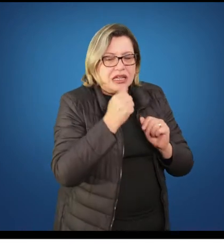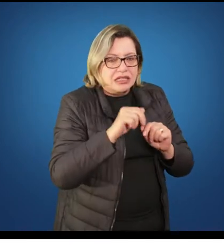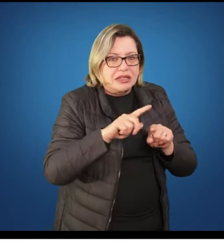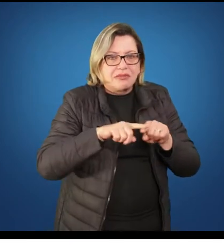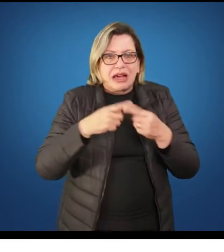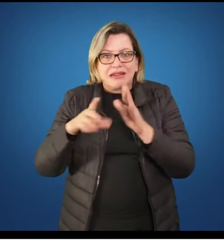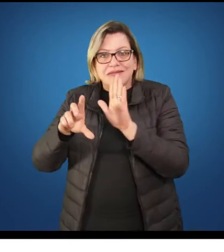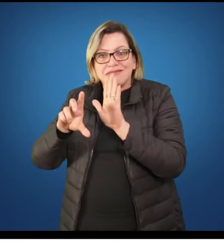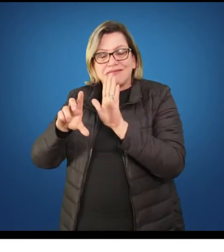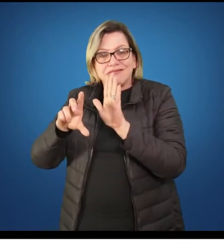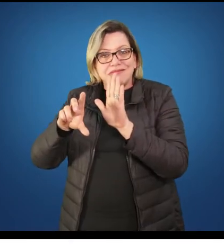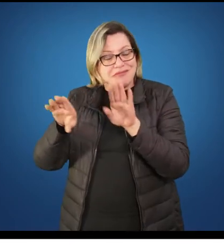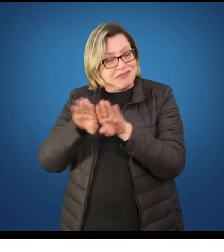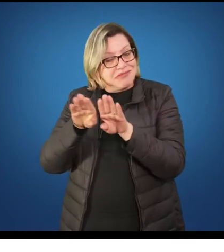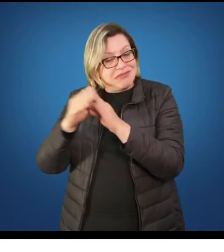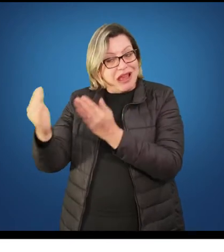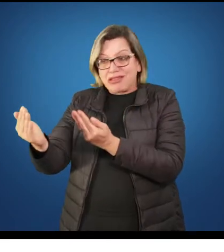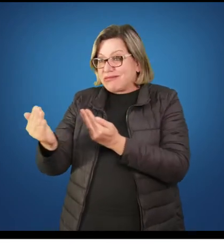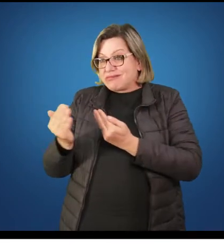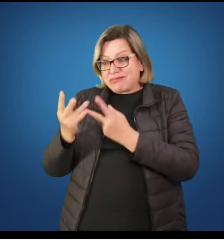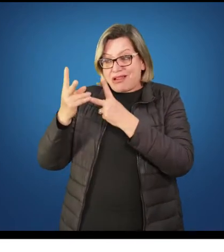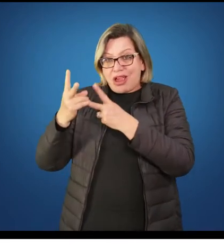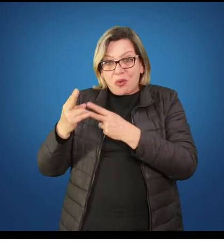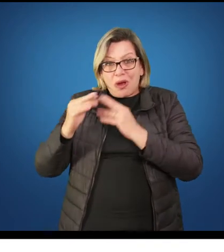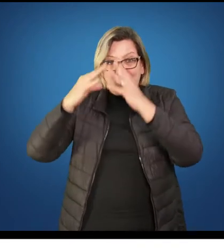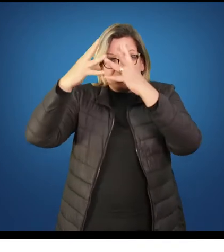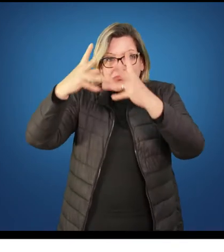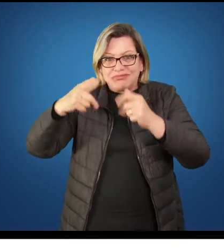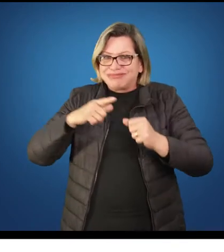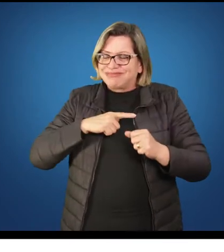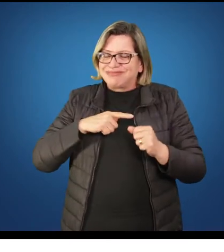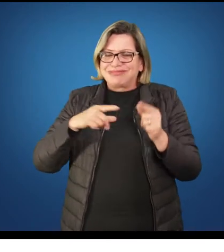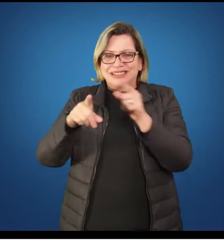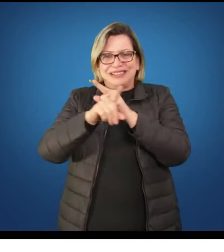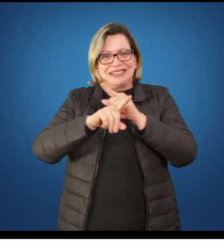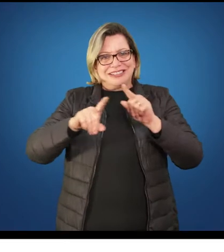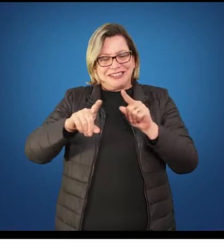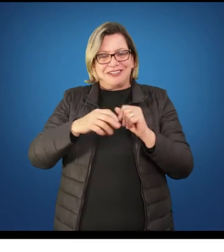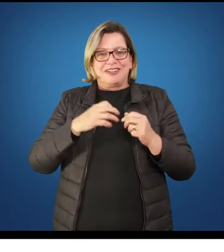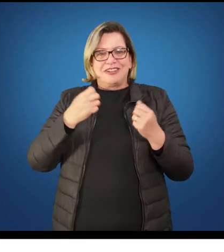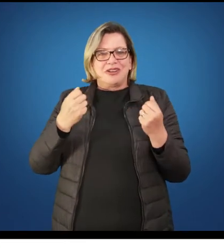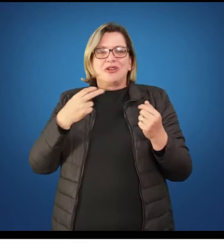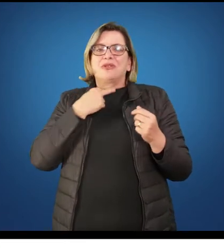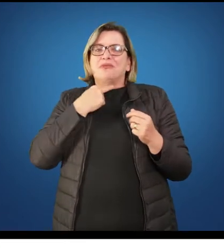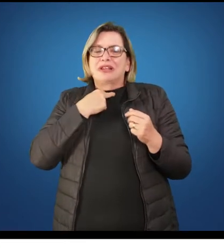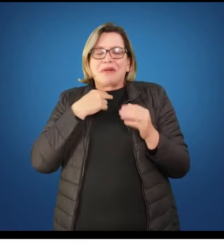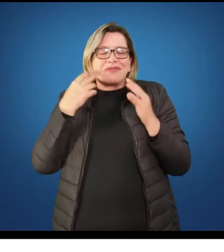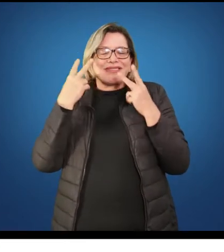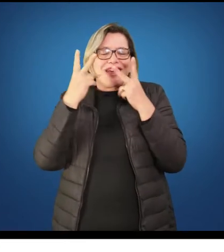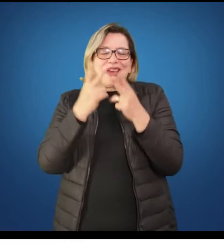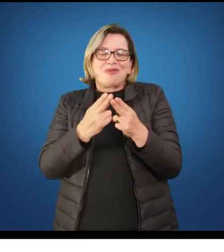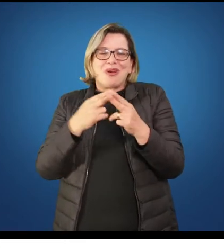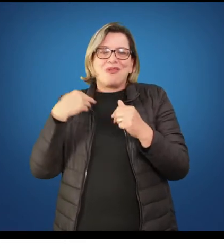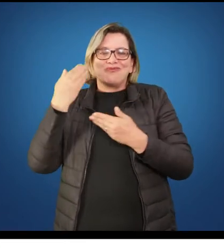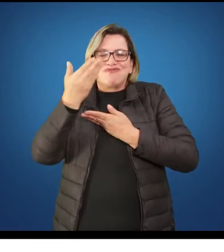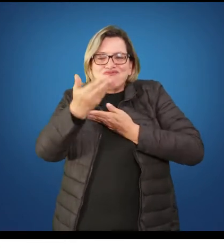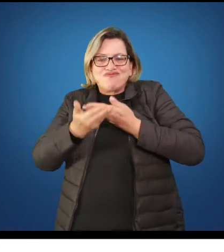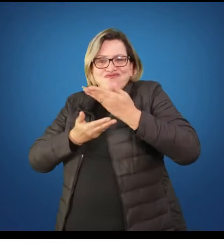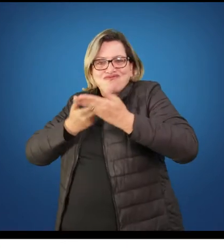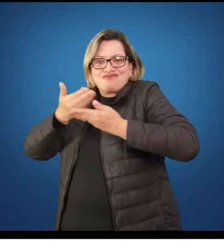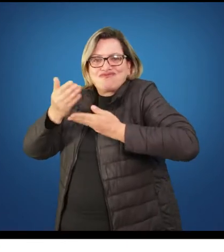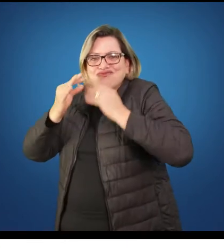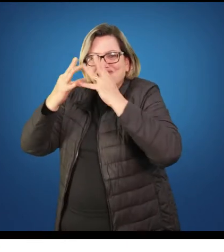suas características e dentro das suas dinamicidades, mas ao mesmo tempo não criar rótulos. E esses